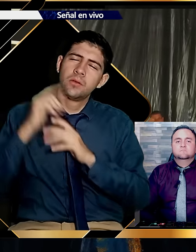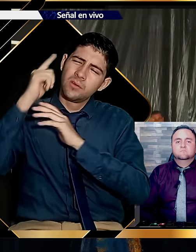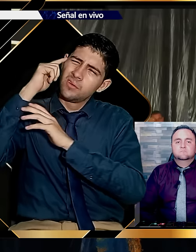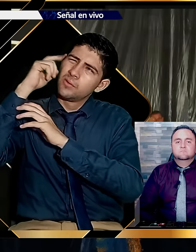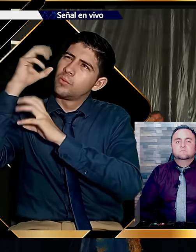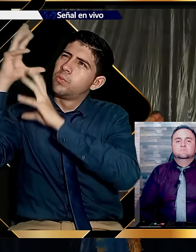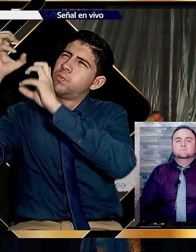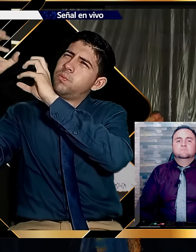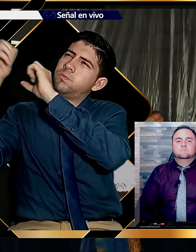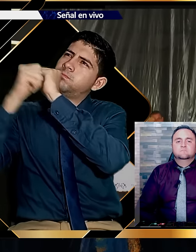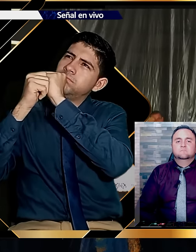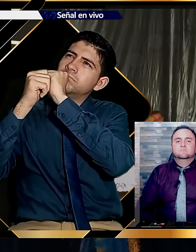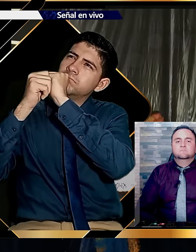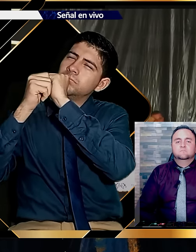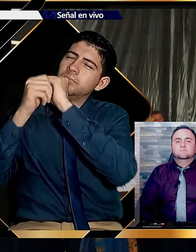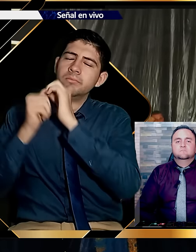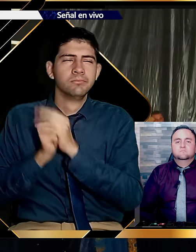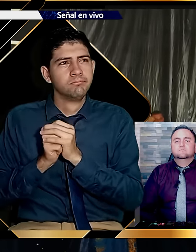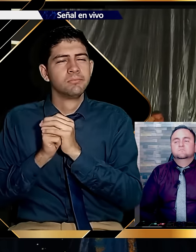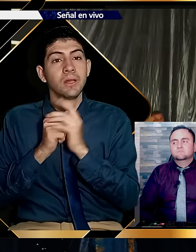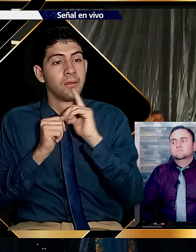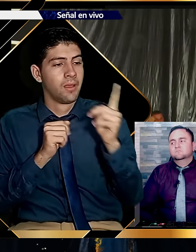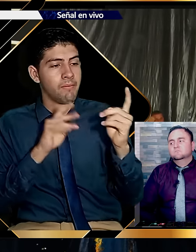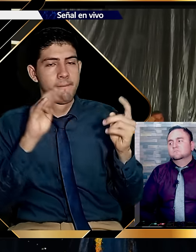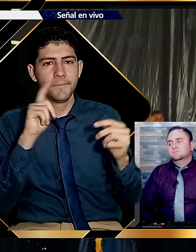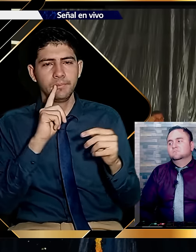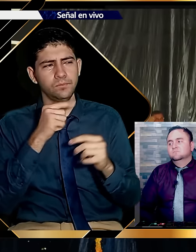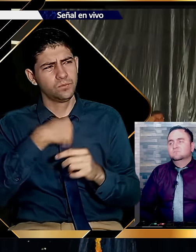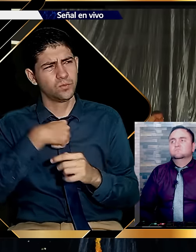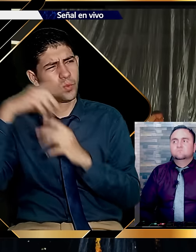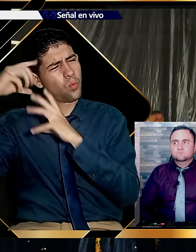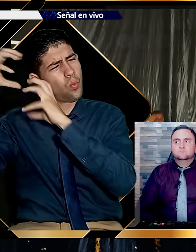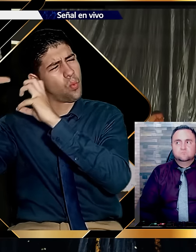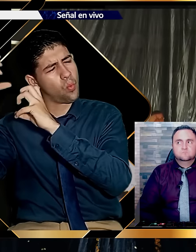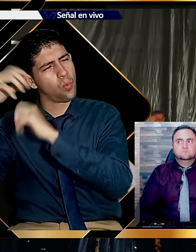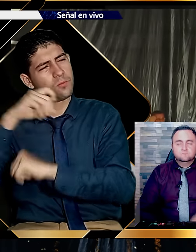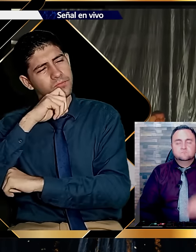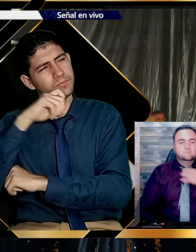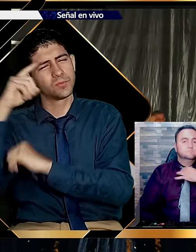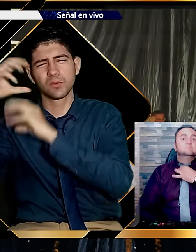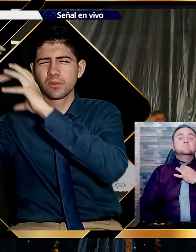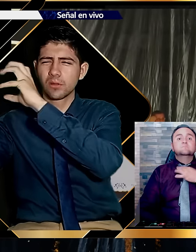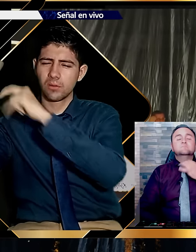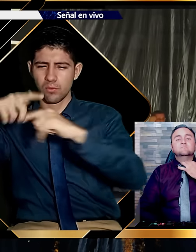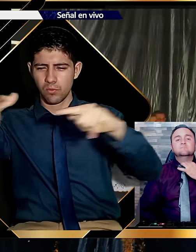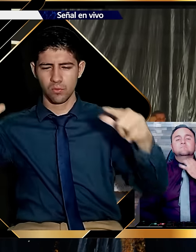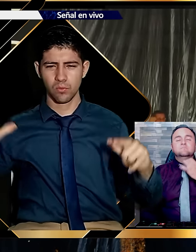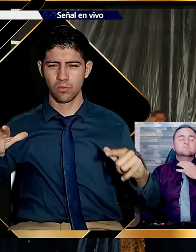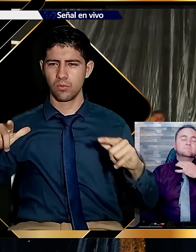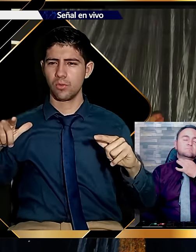Y yo soñé un día y desperté y le dije a mi esposa, tuve un sueño anoche espectacular. Me dijo, ¿qué soñaste? Y le dije,